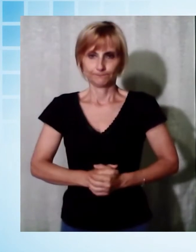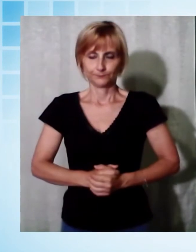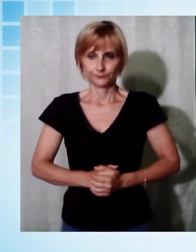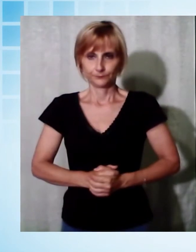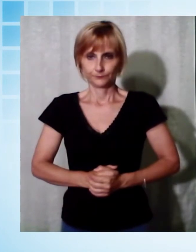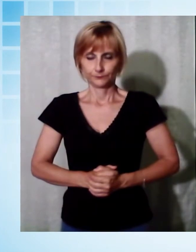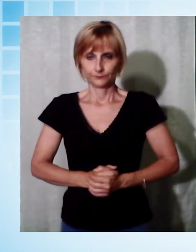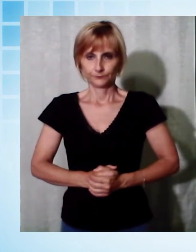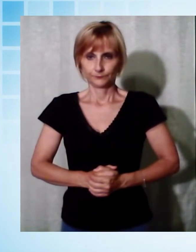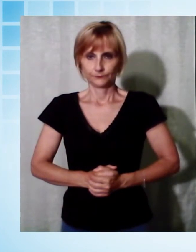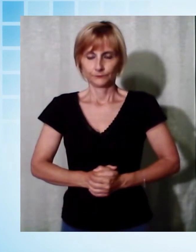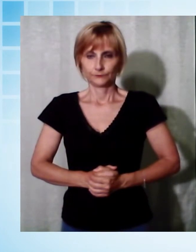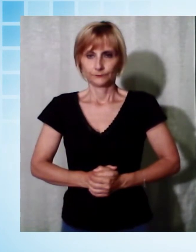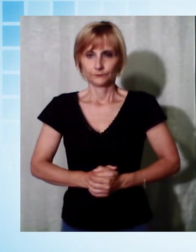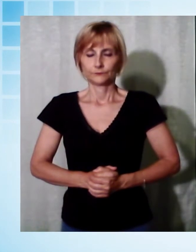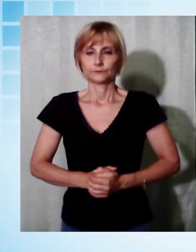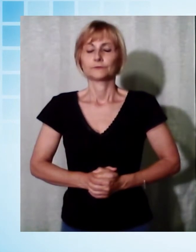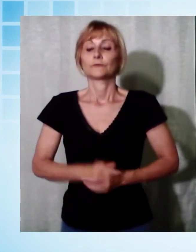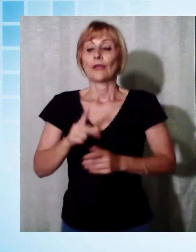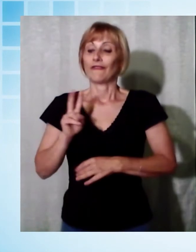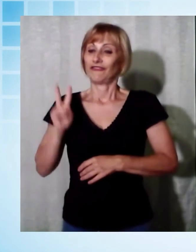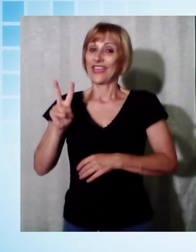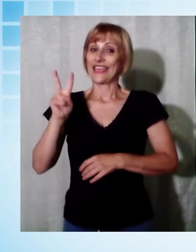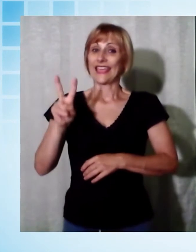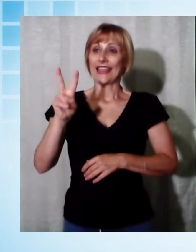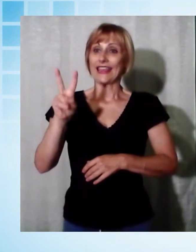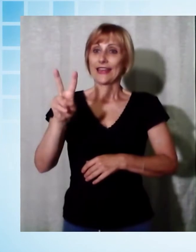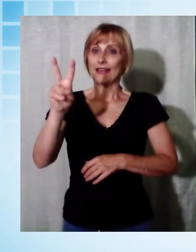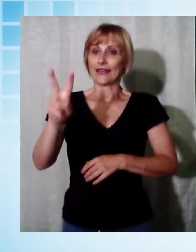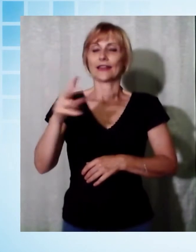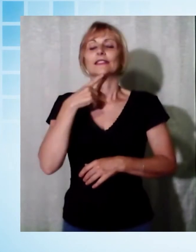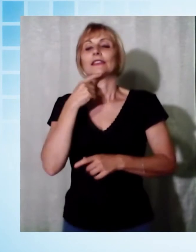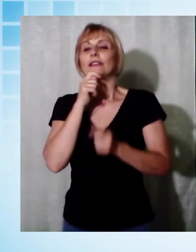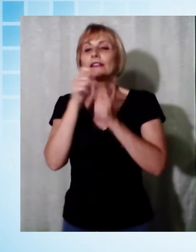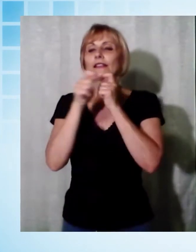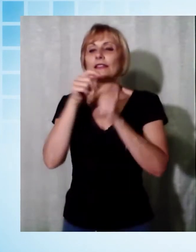E adesso, come ogni venerdì, il consigliato appuntamento con Sergio Talenti e l'Ancora.